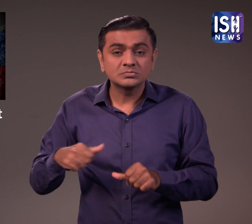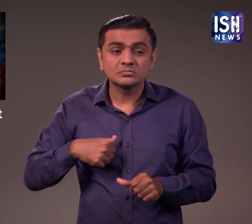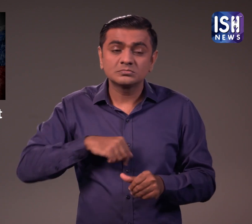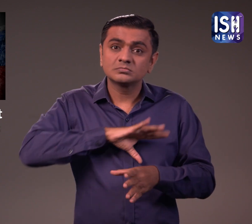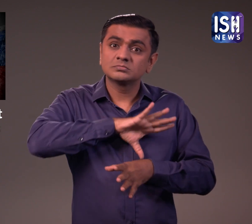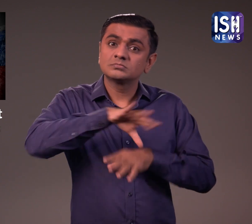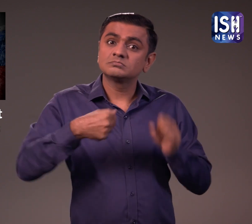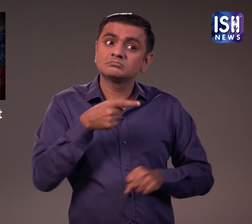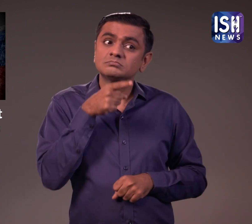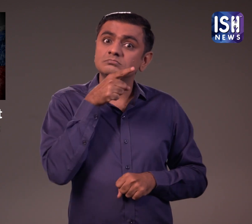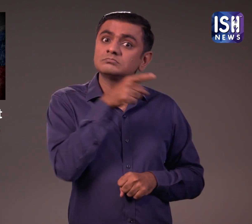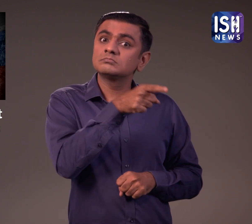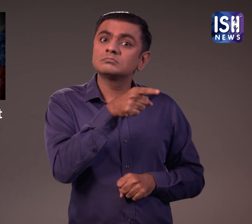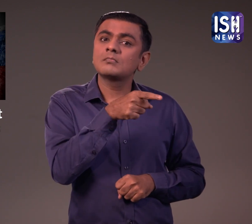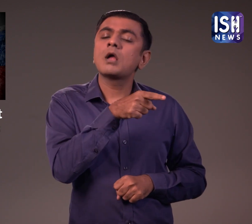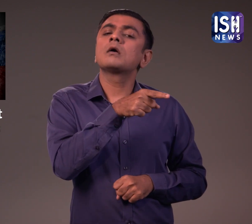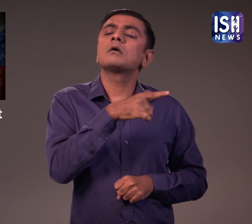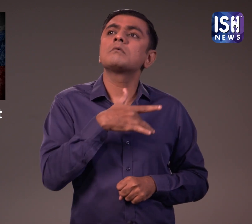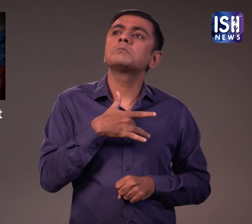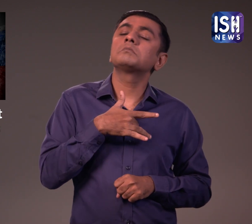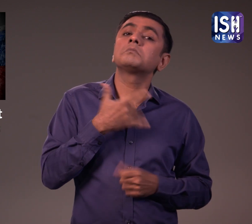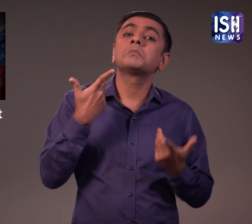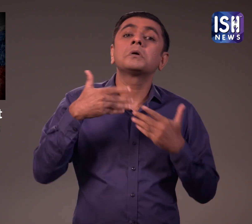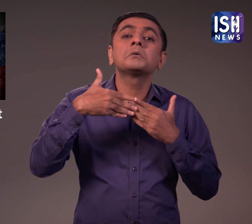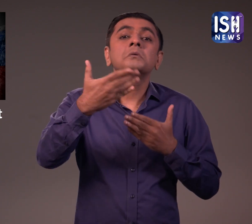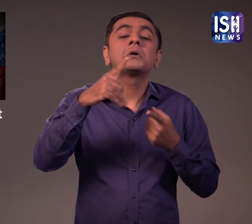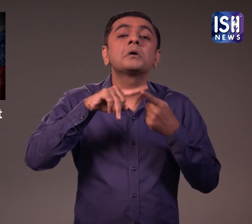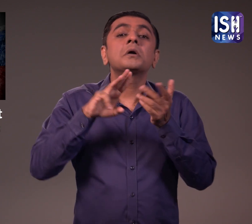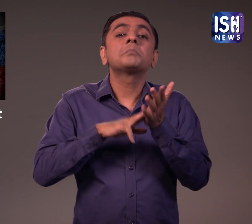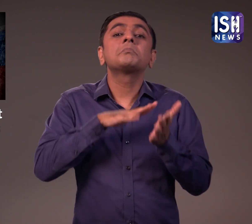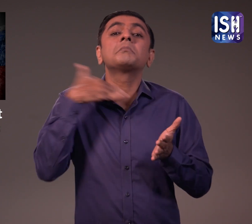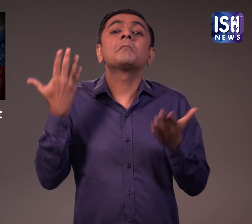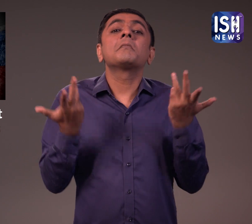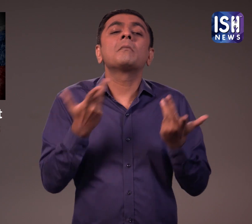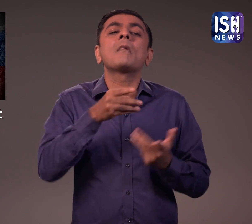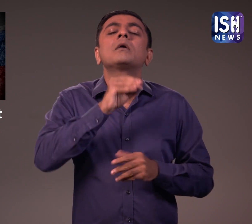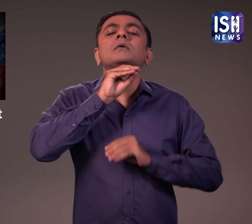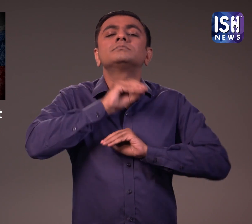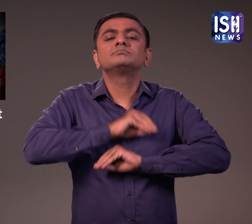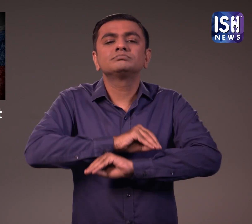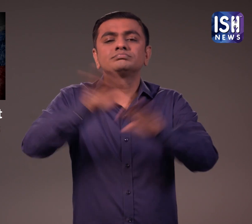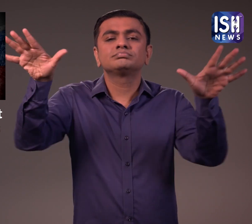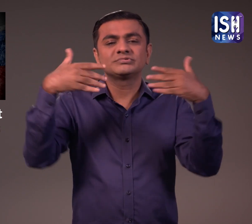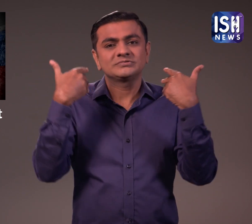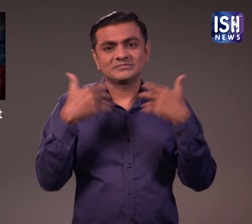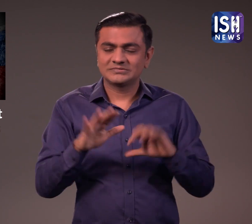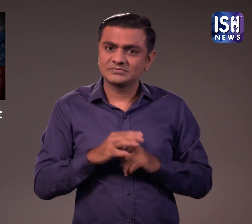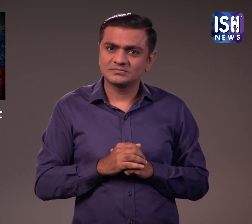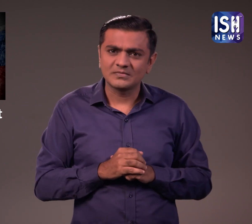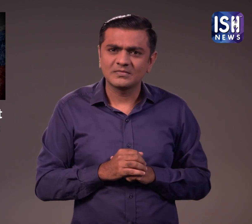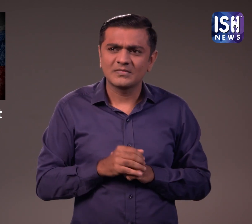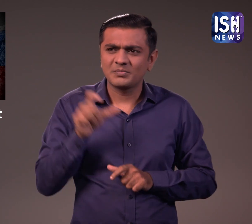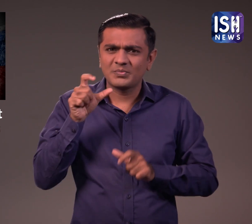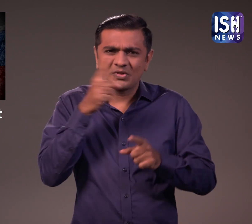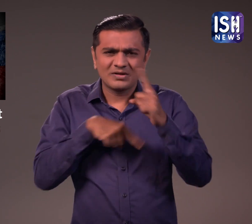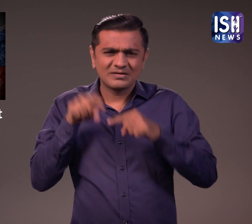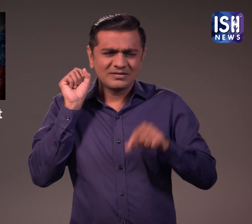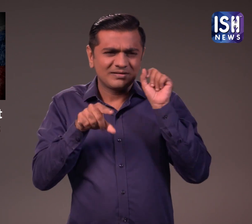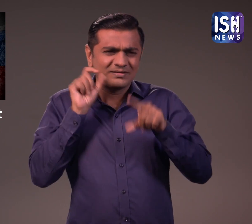तो मास्क जिम्मेदार होंगे शायद इसलिए उन्होंने कहा कि उनकी जल्दी मौत हो सकती है कुछ ने